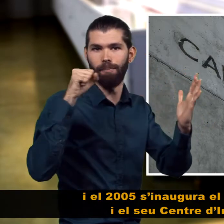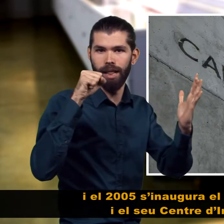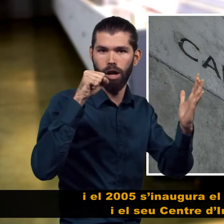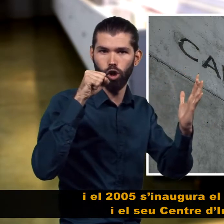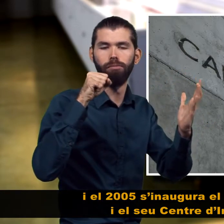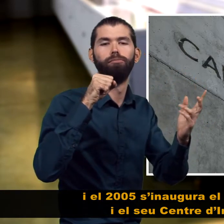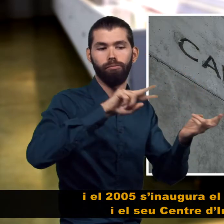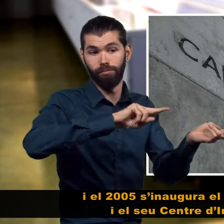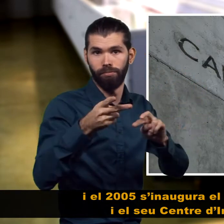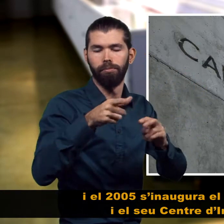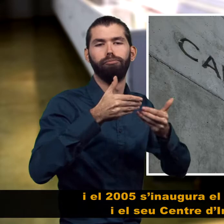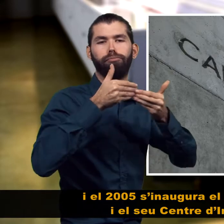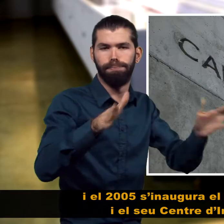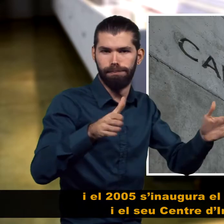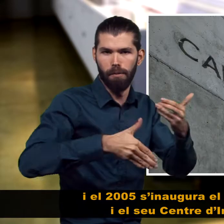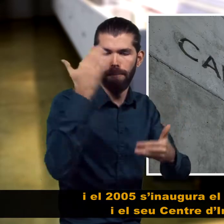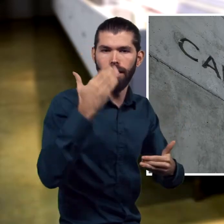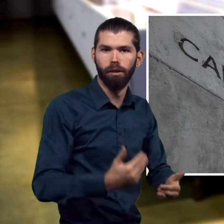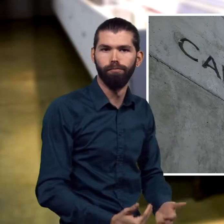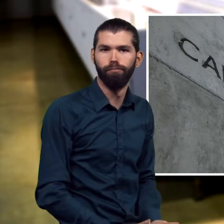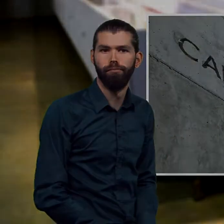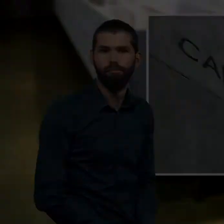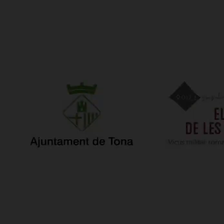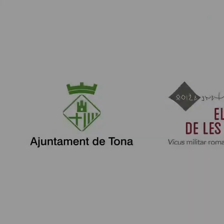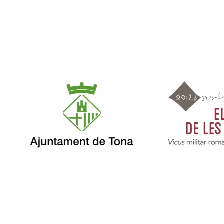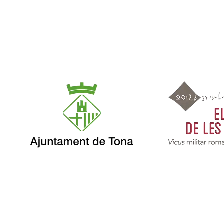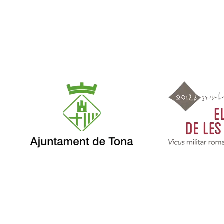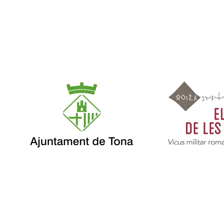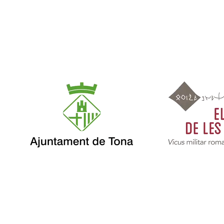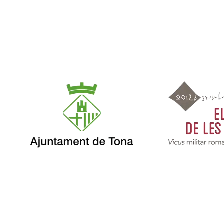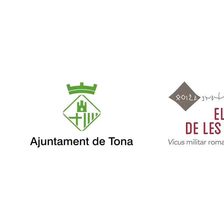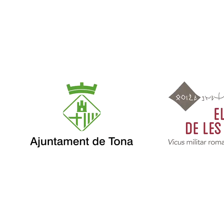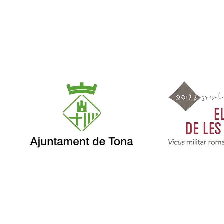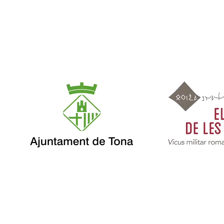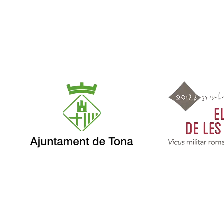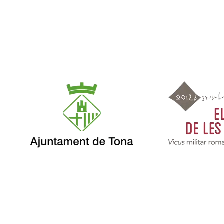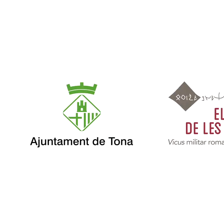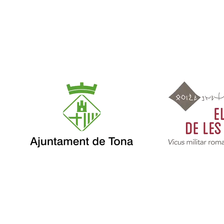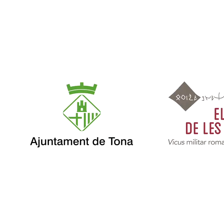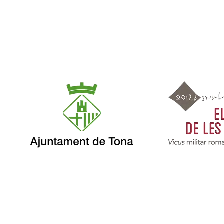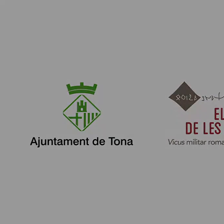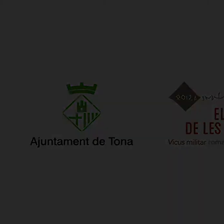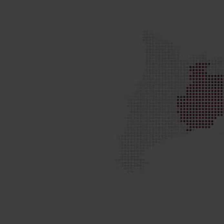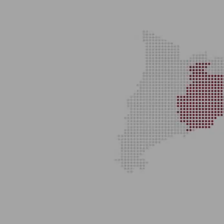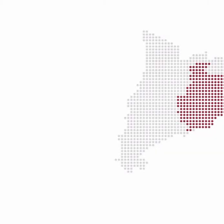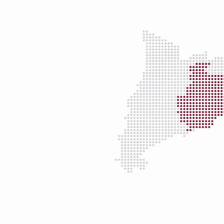el 2005 el Fins demà!